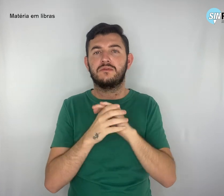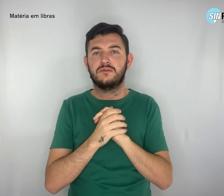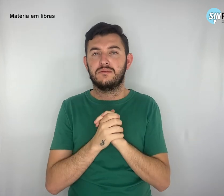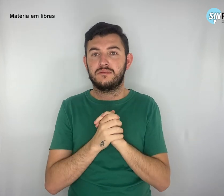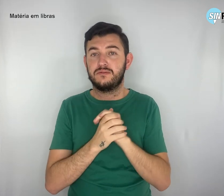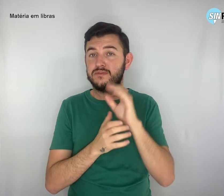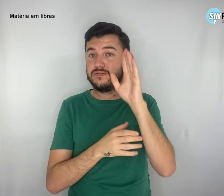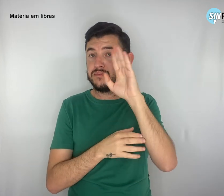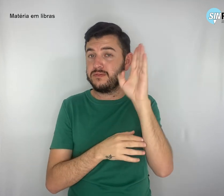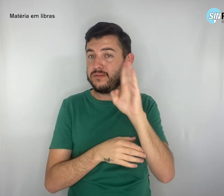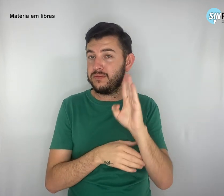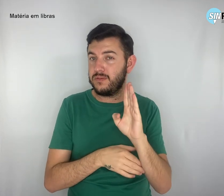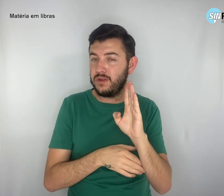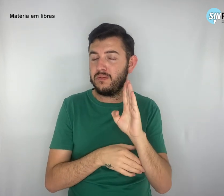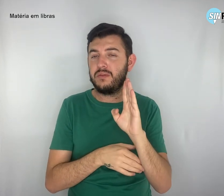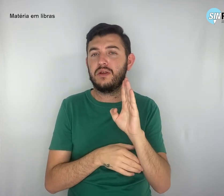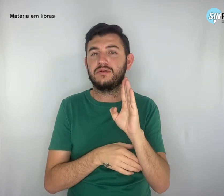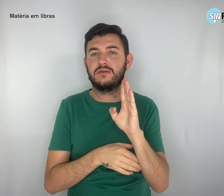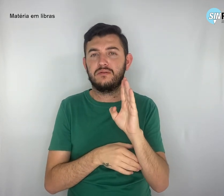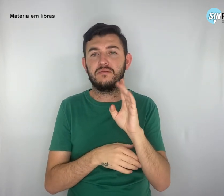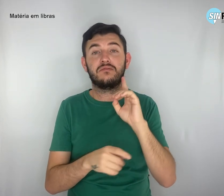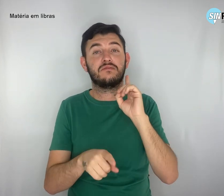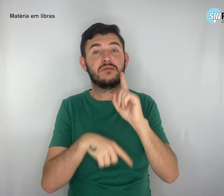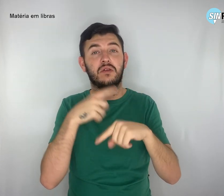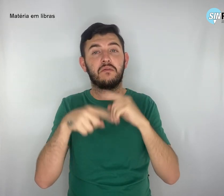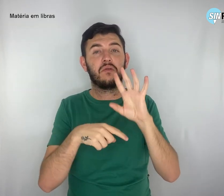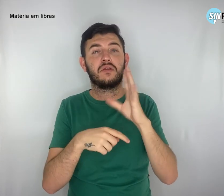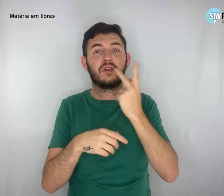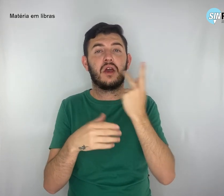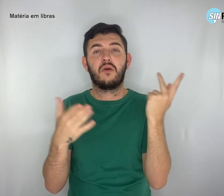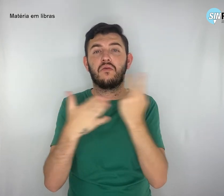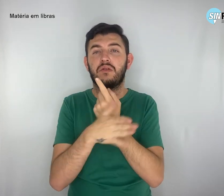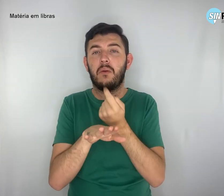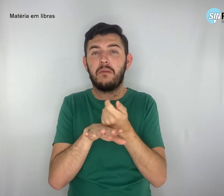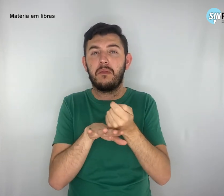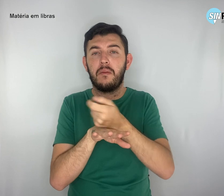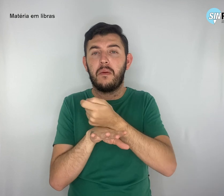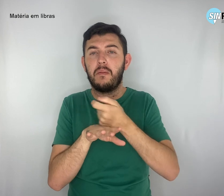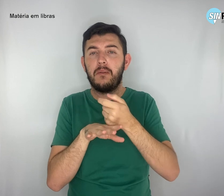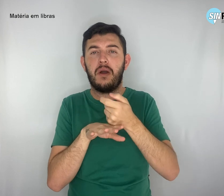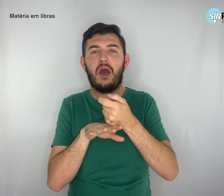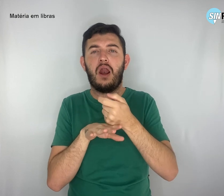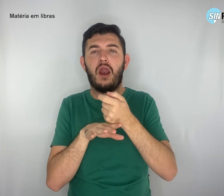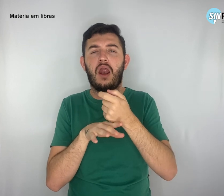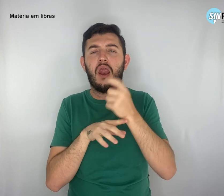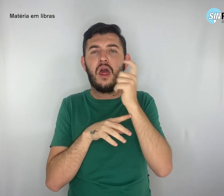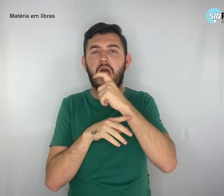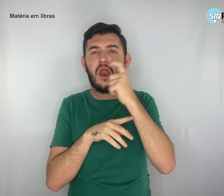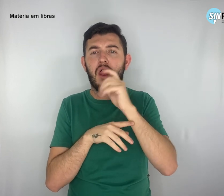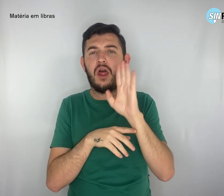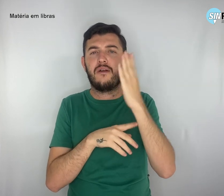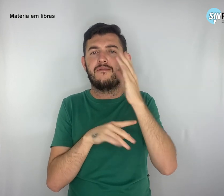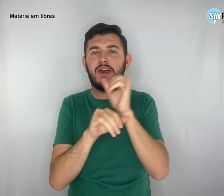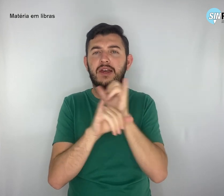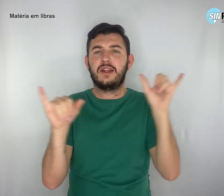Brasil, depois dessa onda absurda de fake news que ocorreu na nossa democracia,